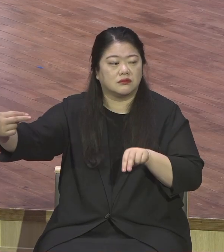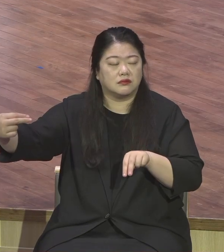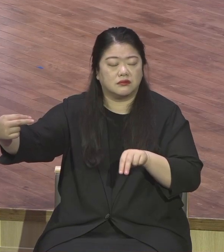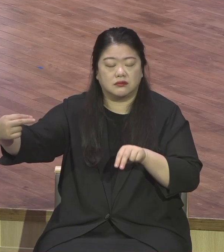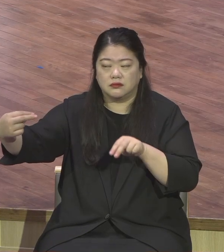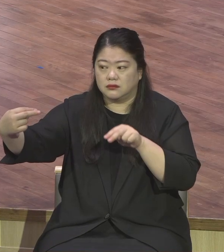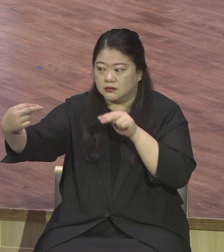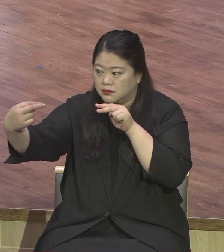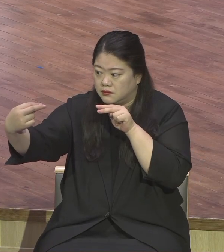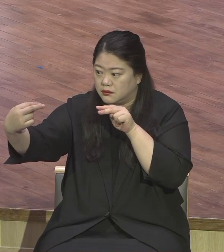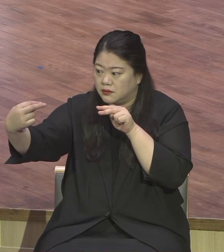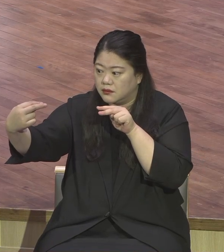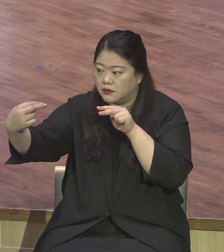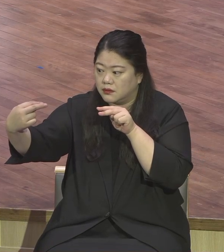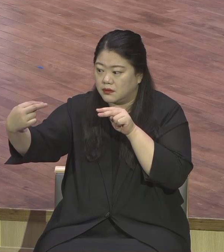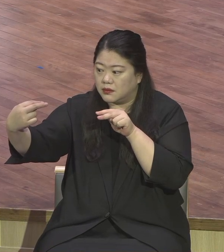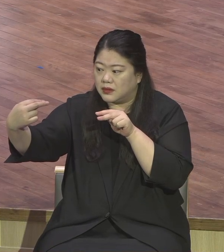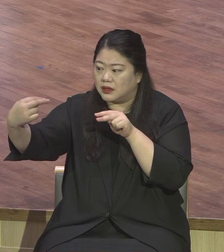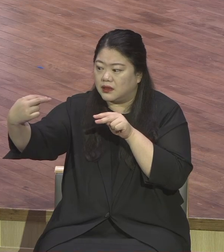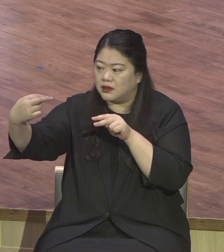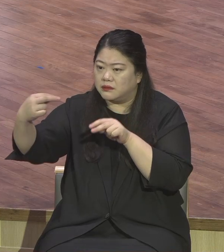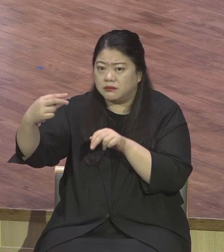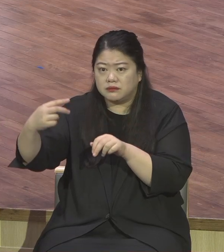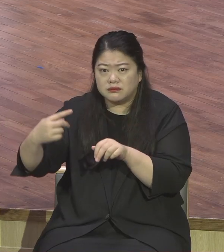대상통공한 거요 그냥 나갔어요